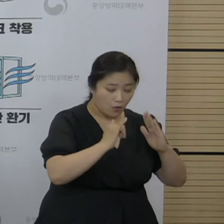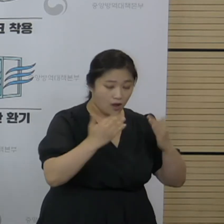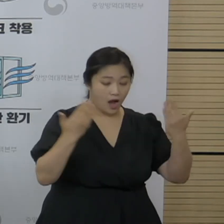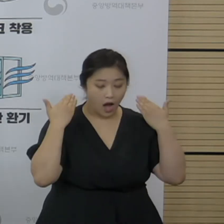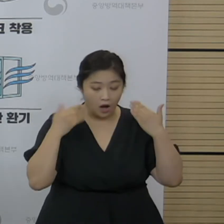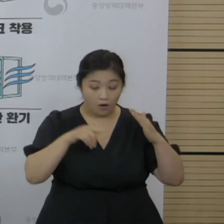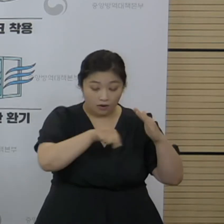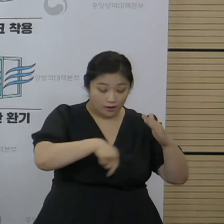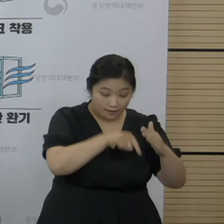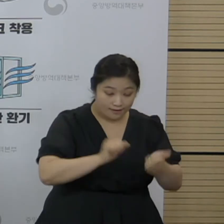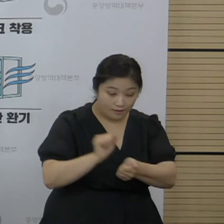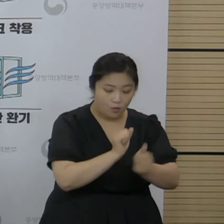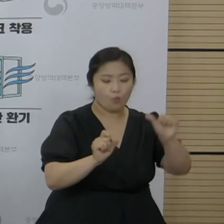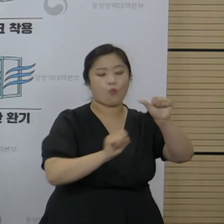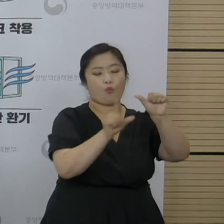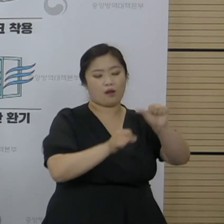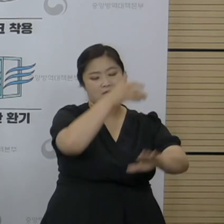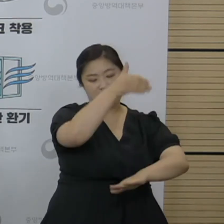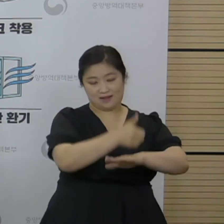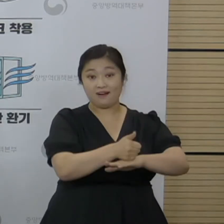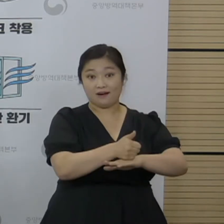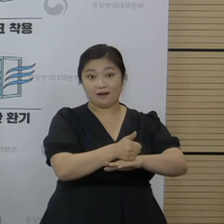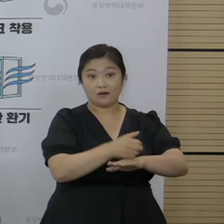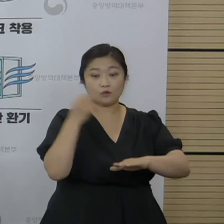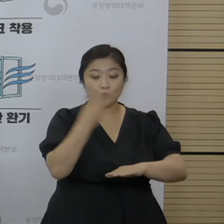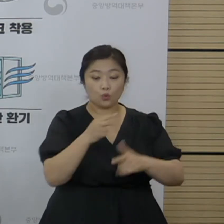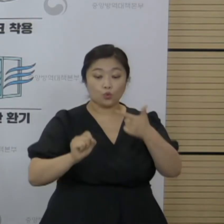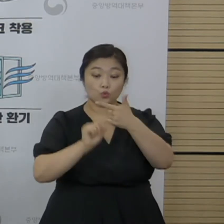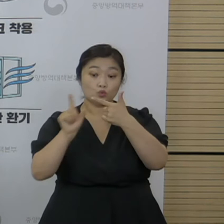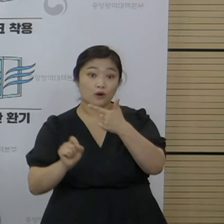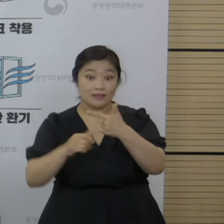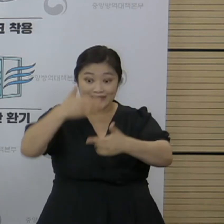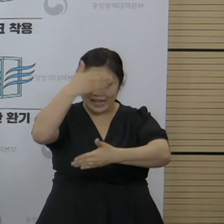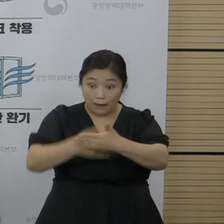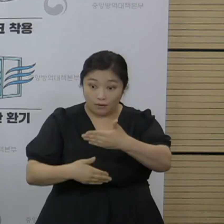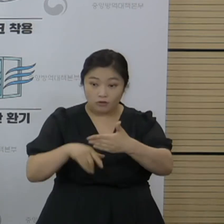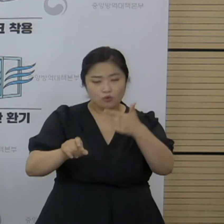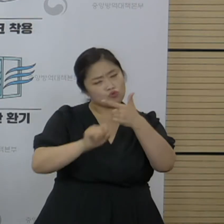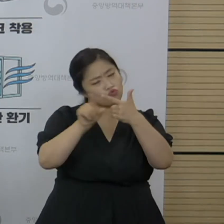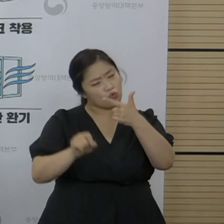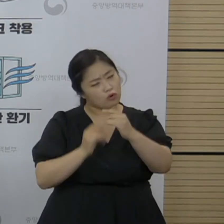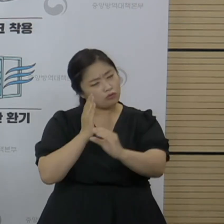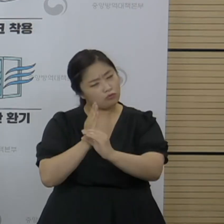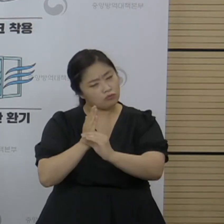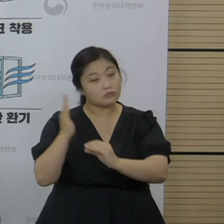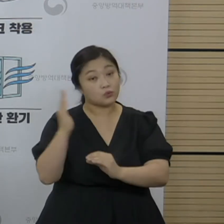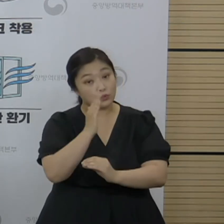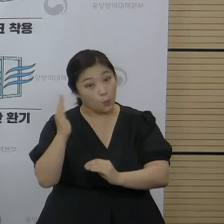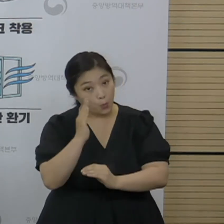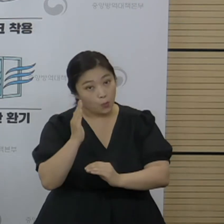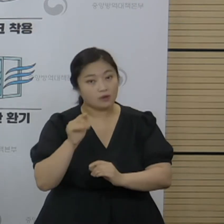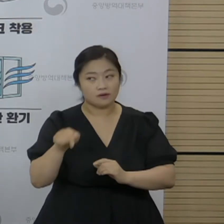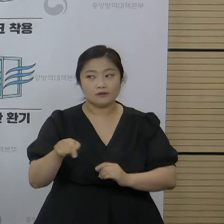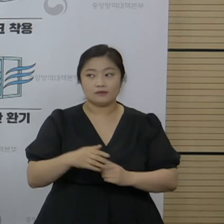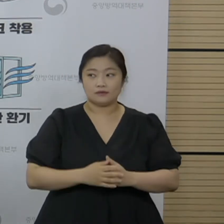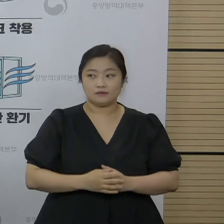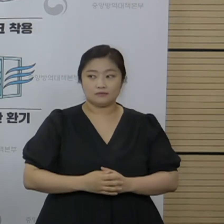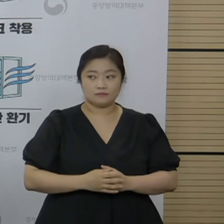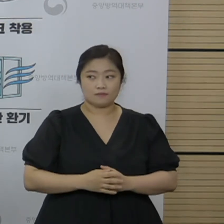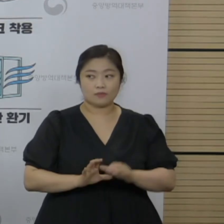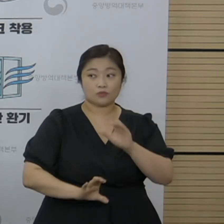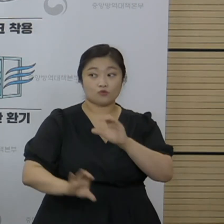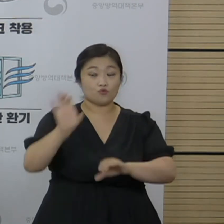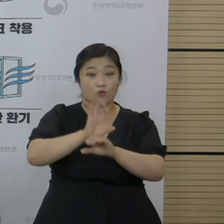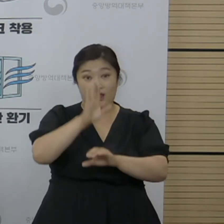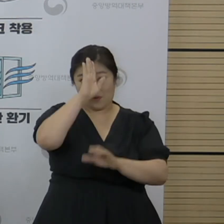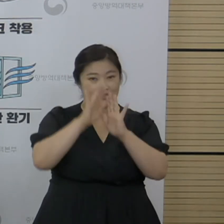자체는 5월 말 정도 그 다음에 6월 나머지들도 6월 한 중순 정도는 이미 이제 추가